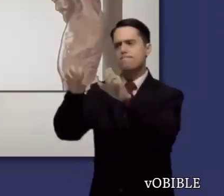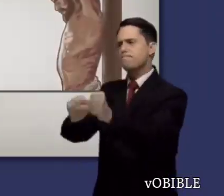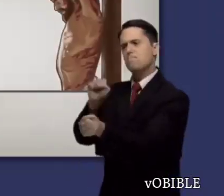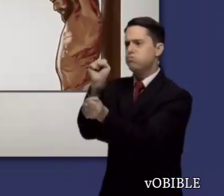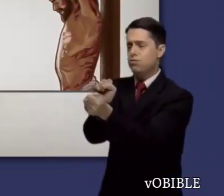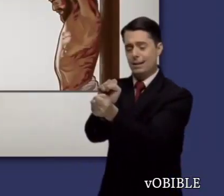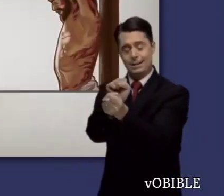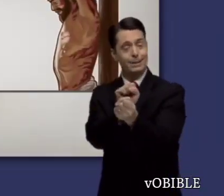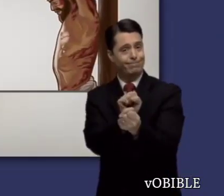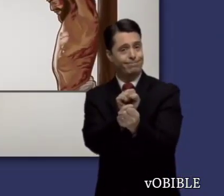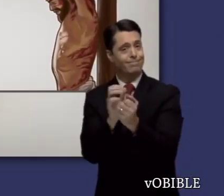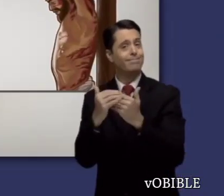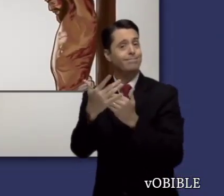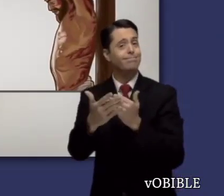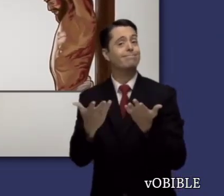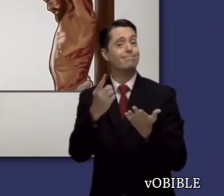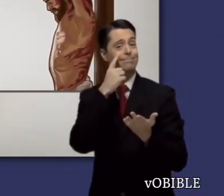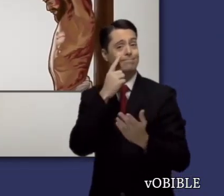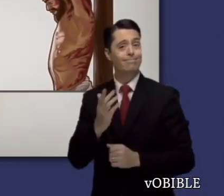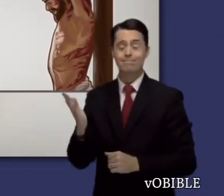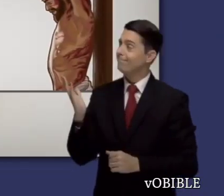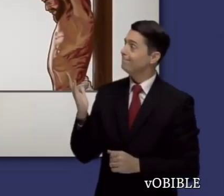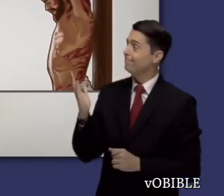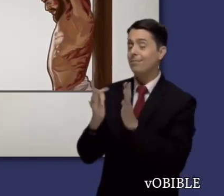Poco después, da su vida por la humanidad.